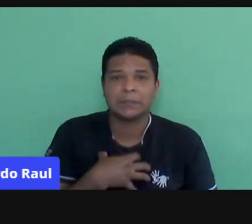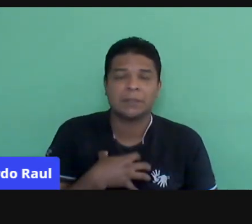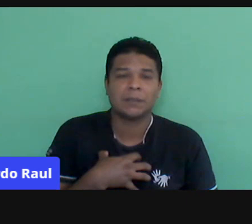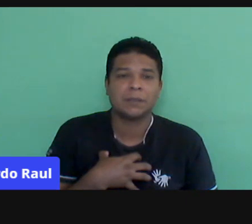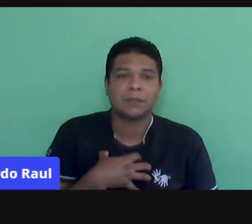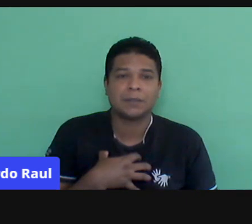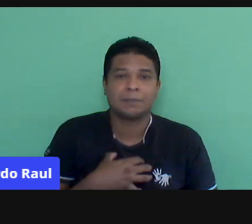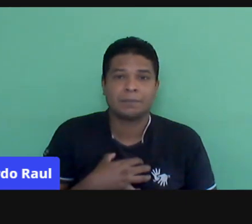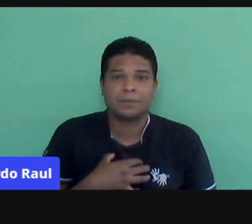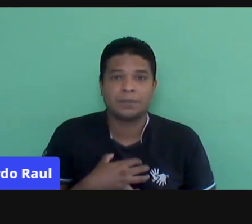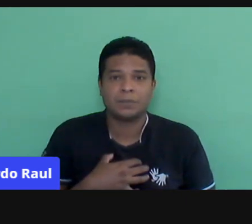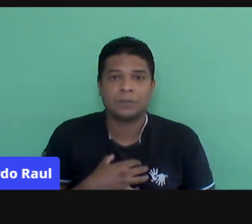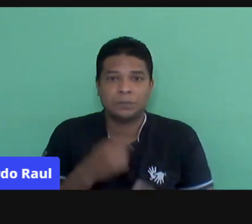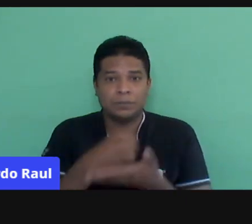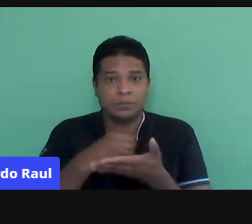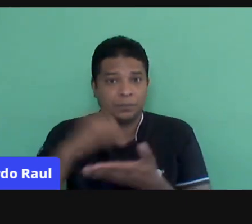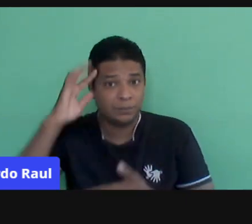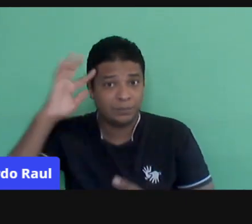Se eu cair